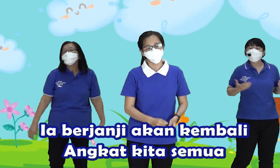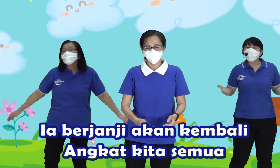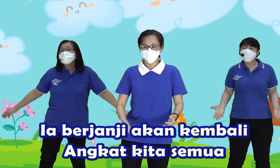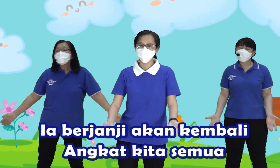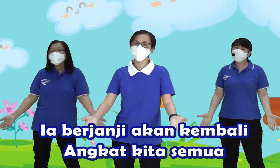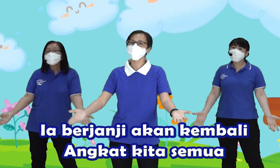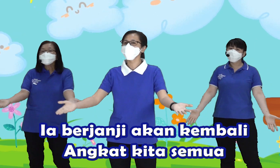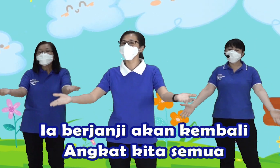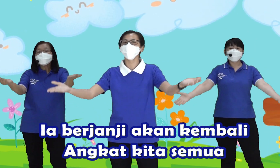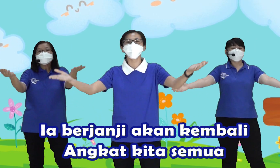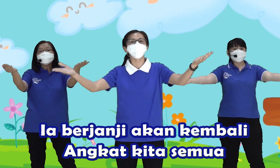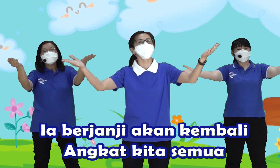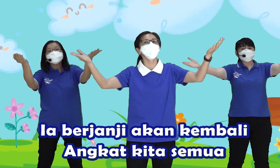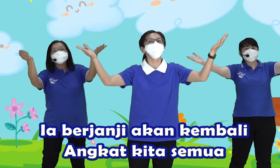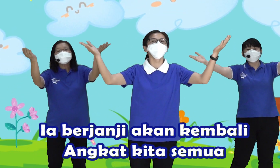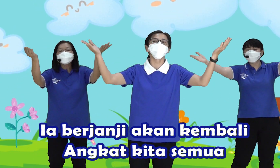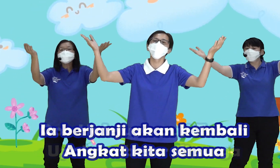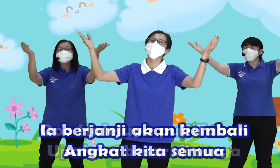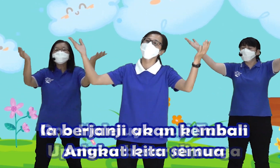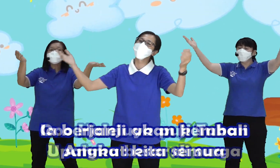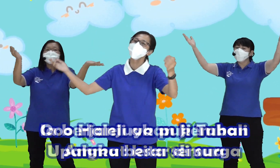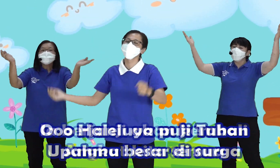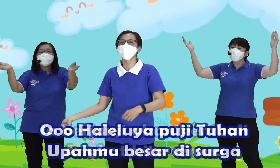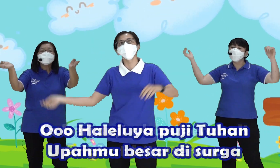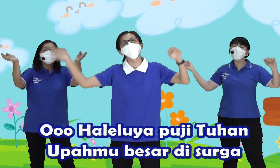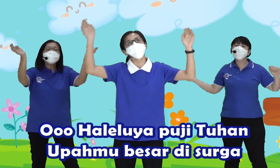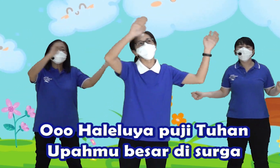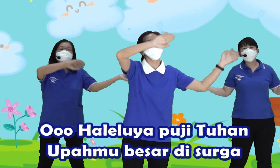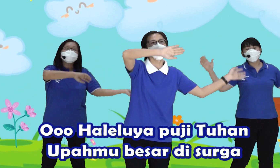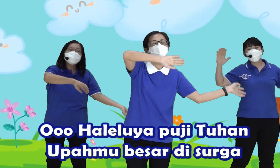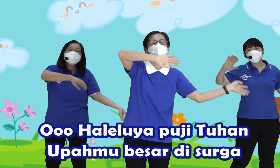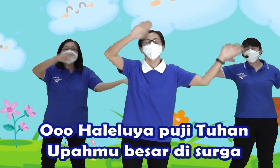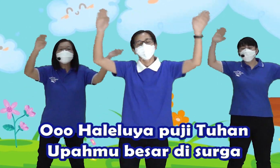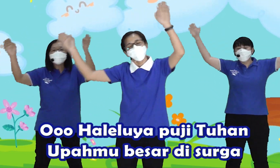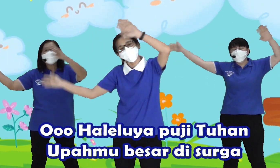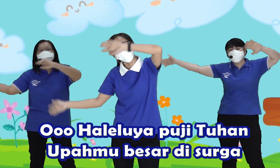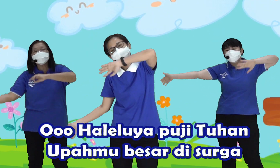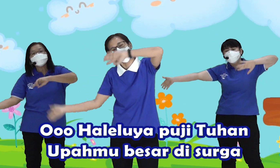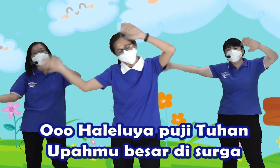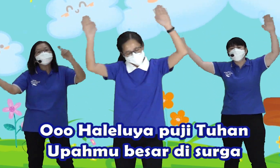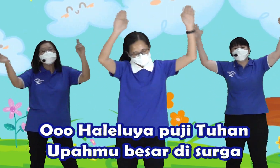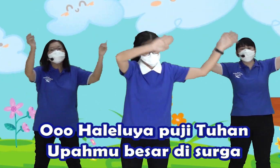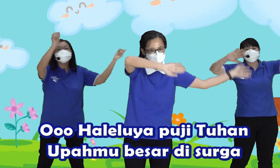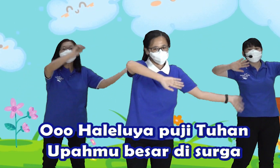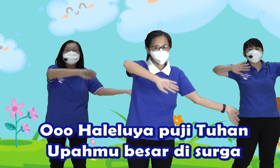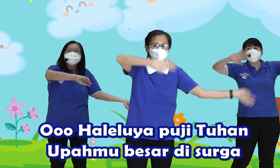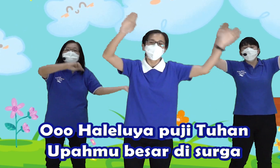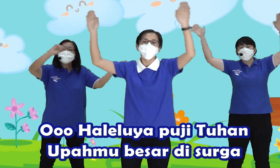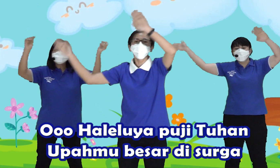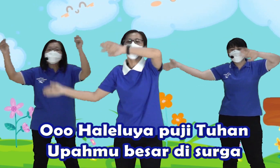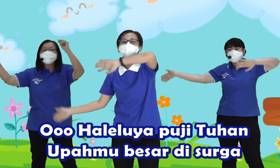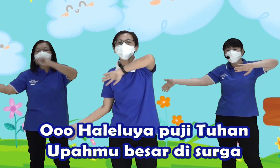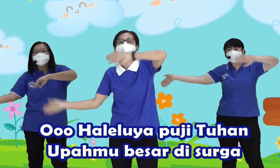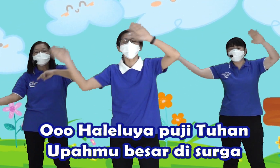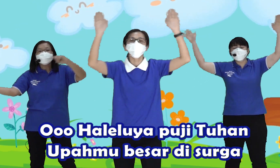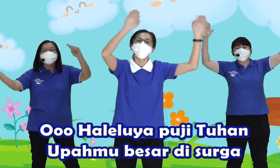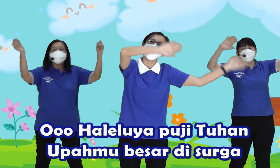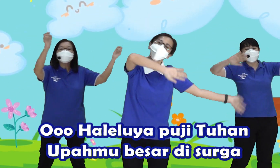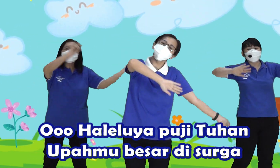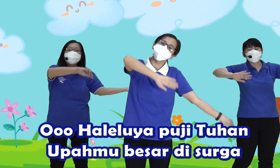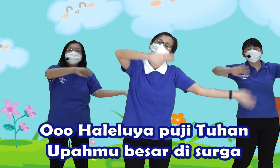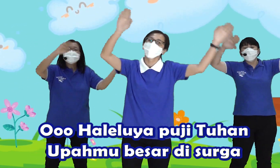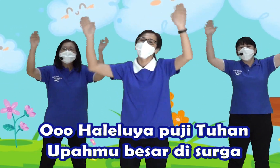Angkat kita semua Angkat haleluya Puji